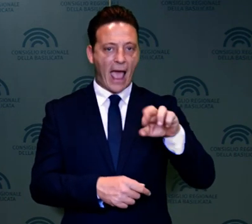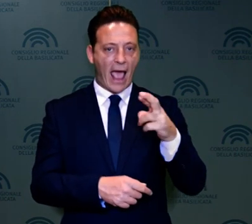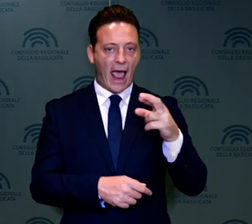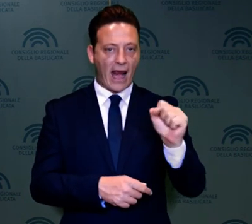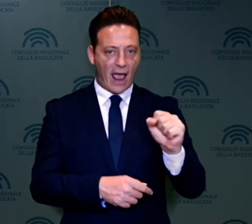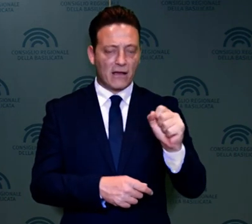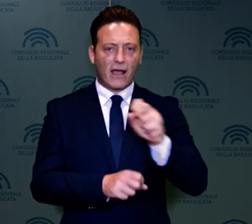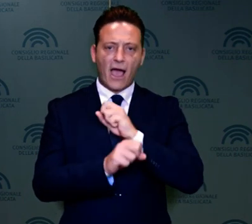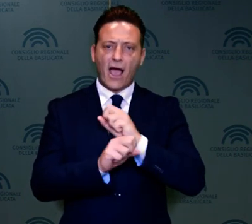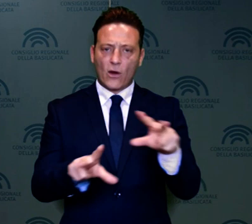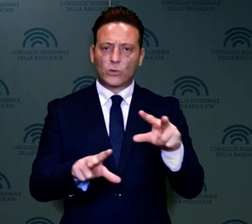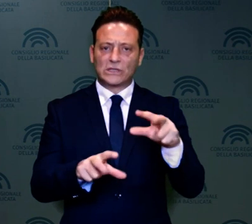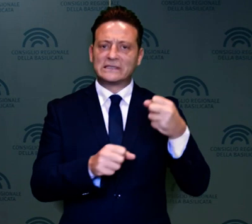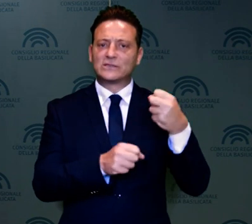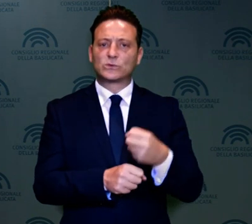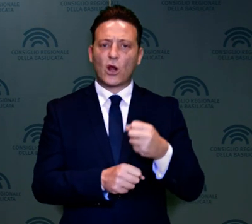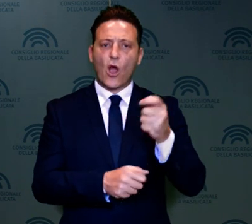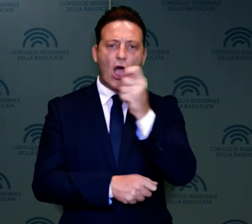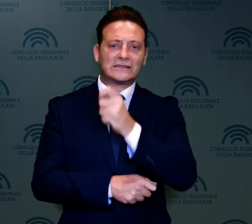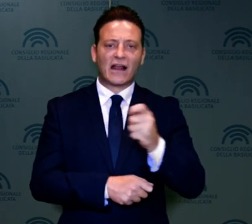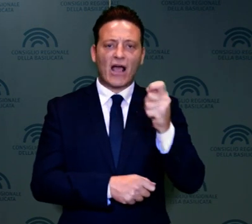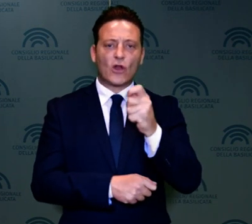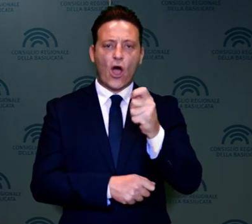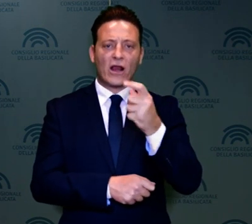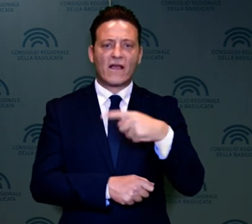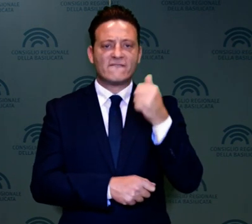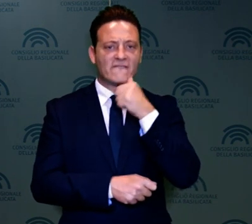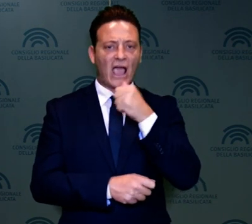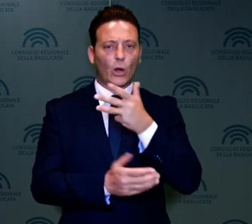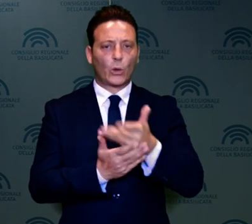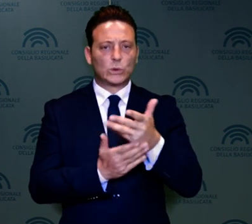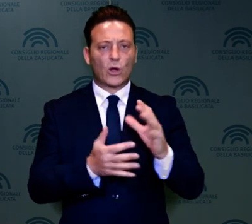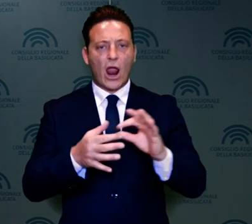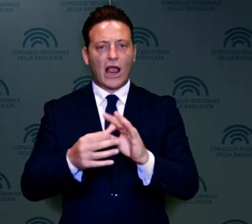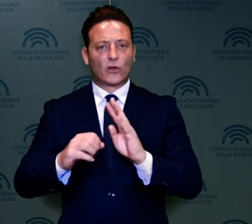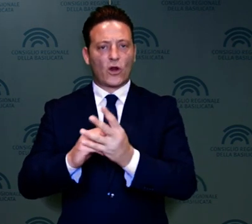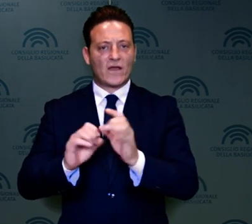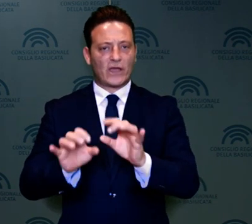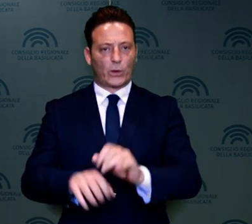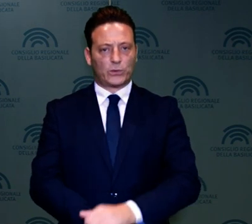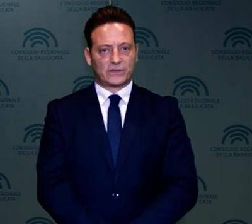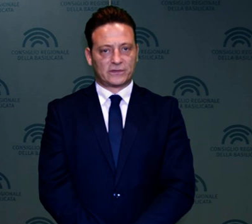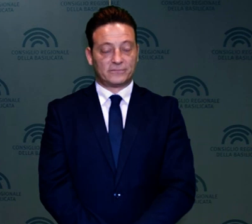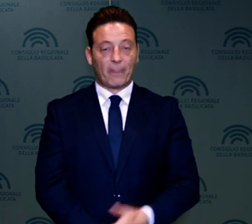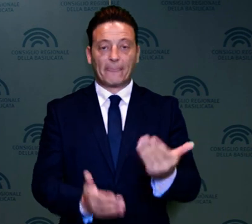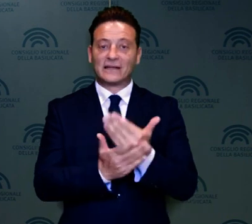Basilicata, Marra, annuncia l'istituzione dell'osservatorio sulle fake news coronavirus, un